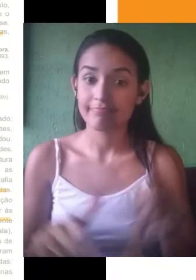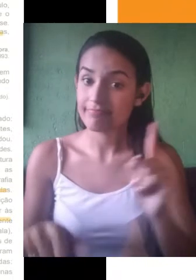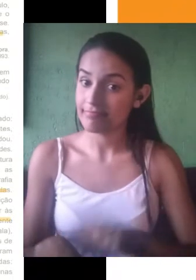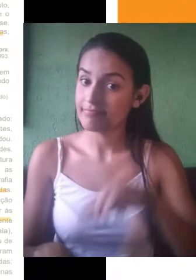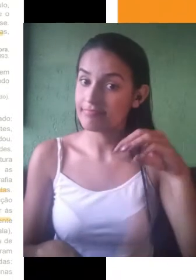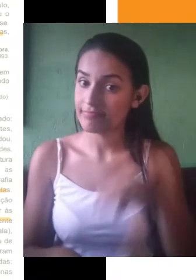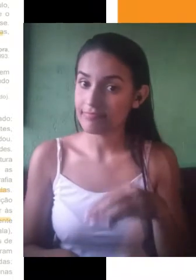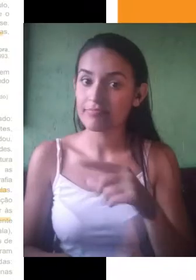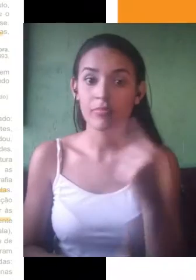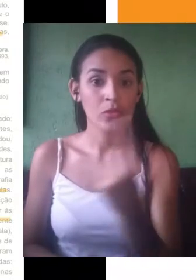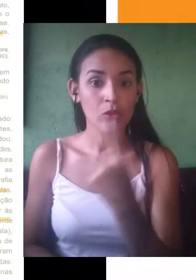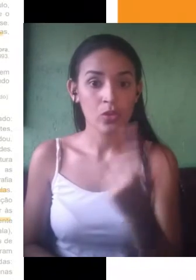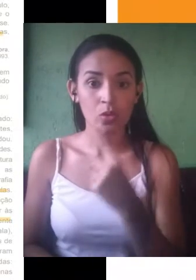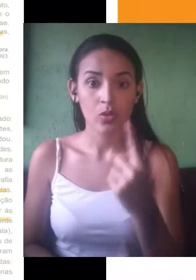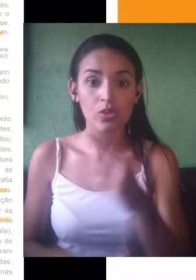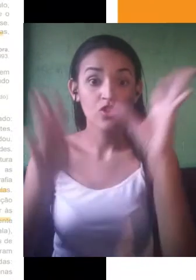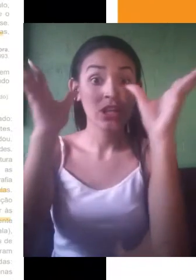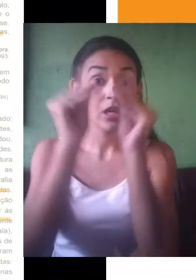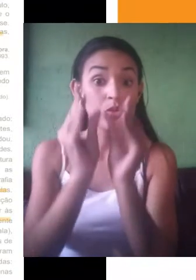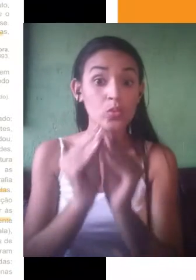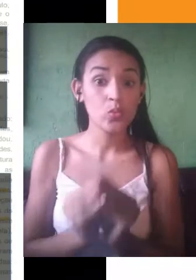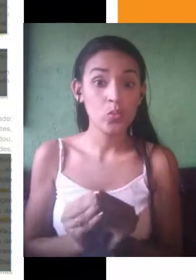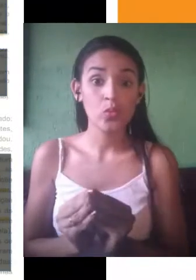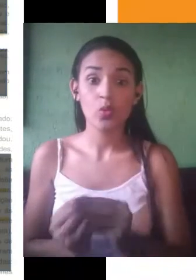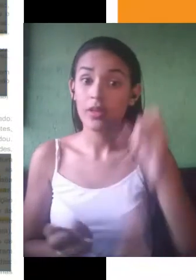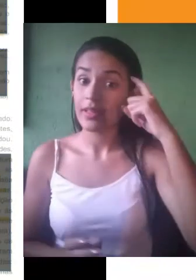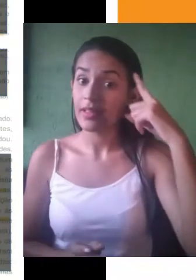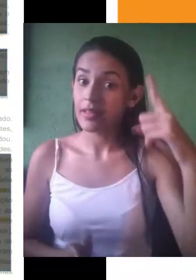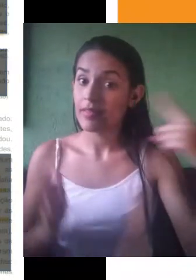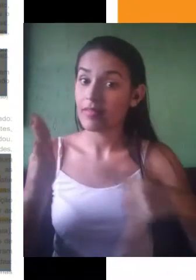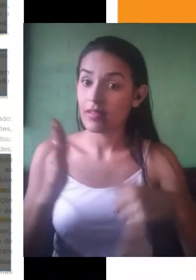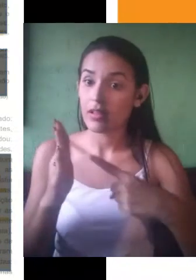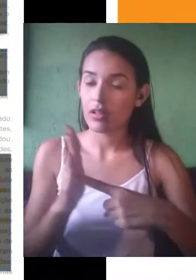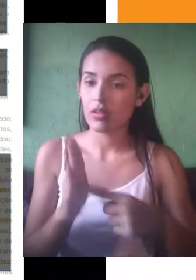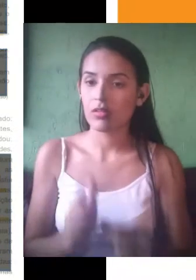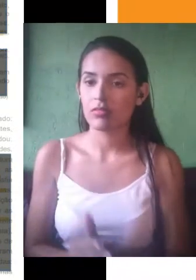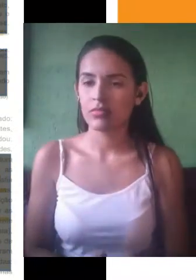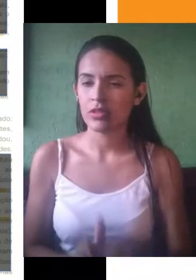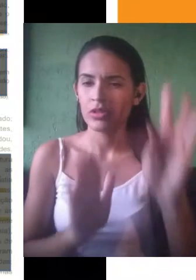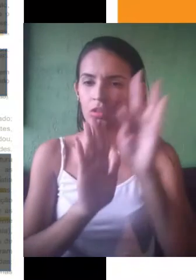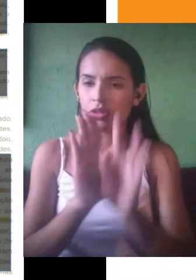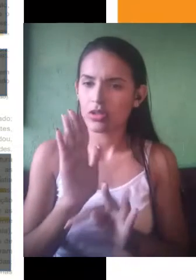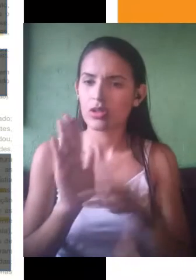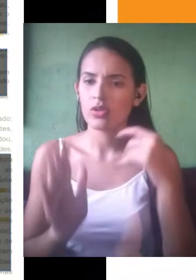tentar resumir essa ideia central. Aqui, por exemplo, lendo o texto 1, eu posso